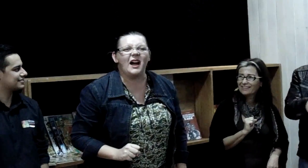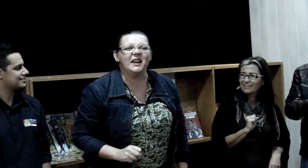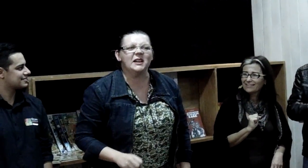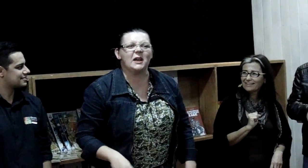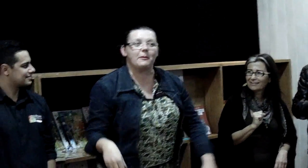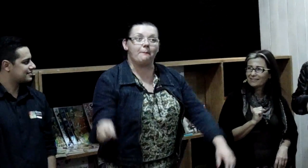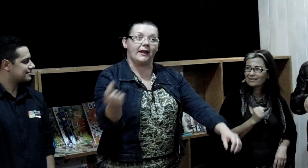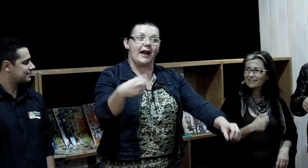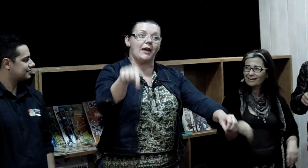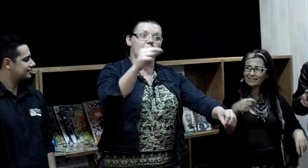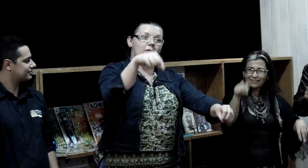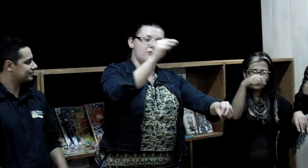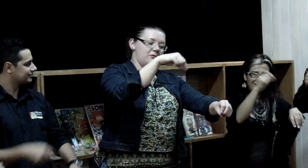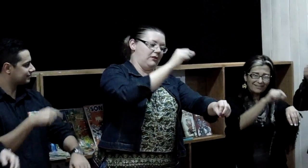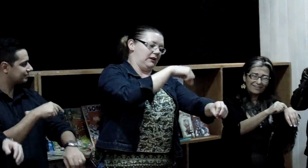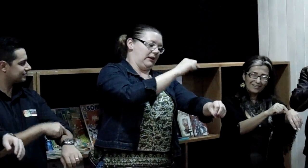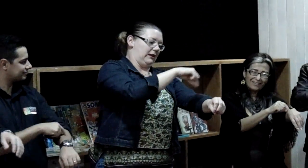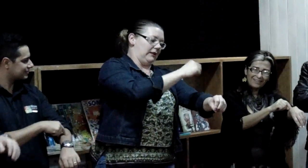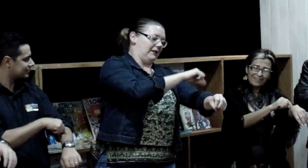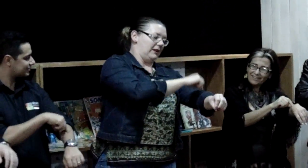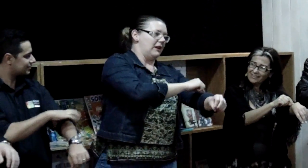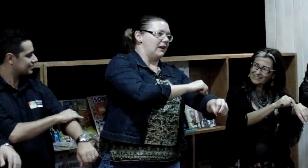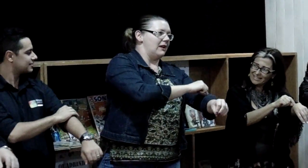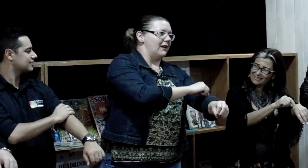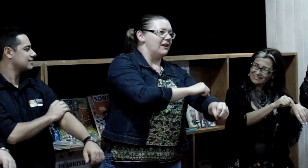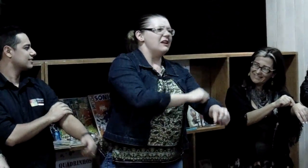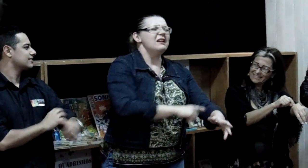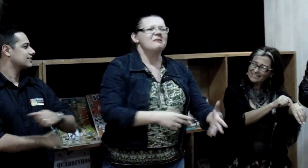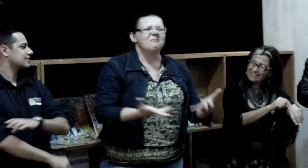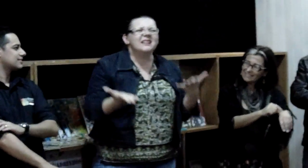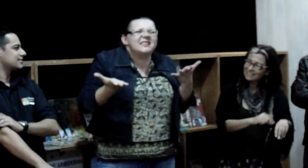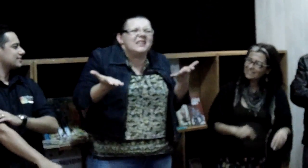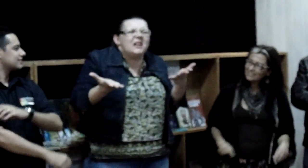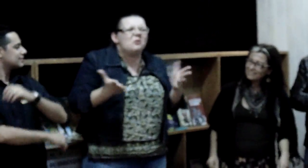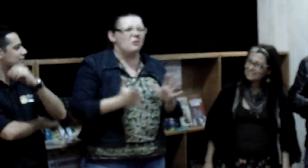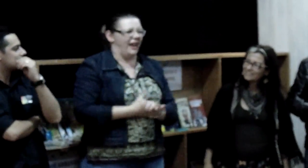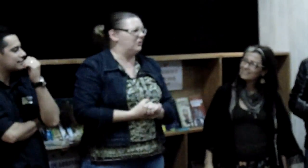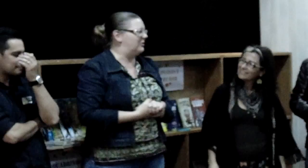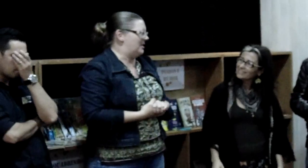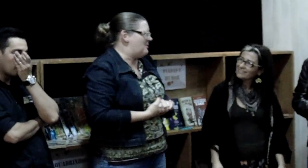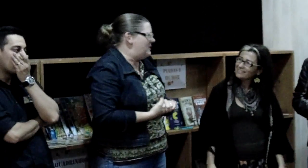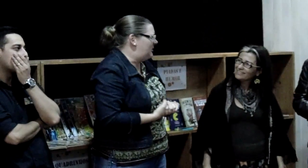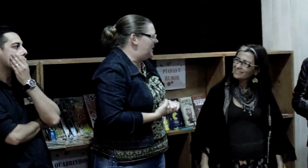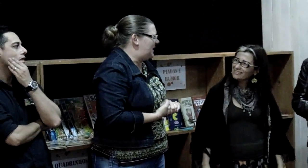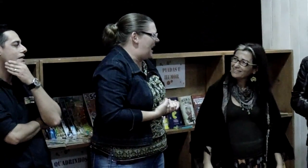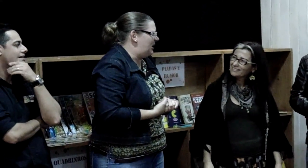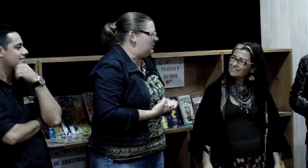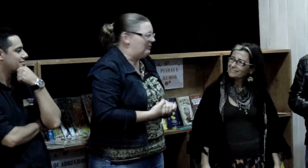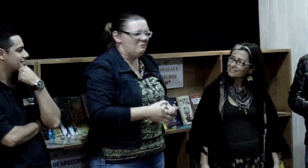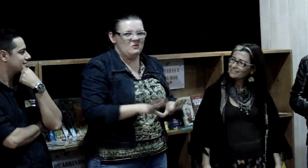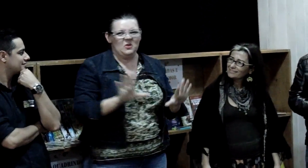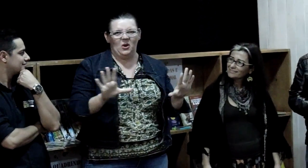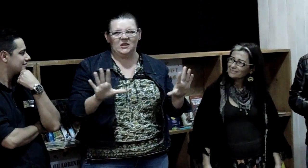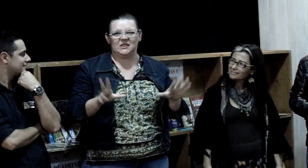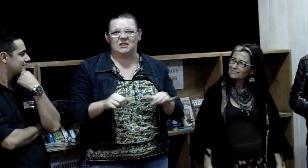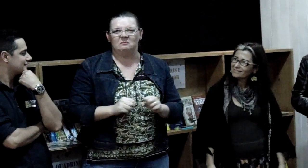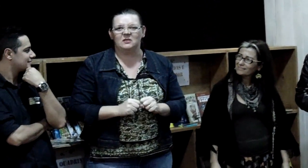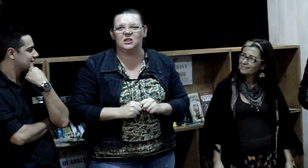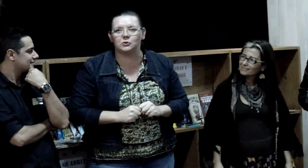a aranha pra pegar o... Ciceto, mas seria correto ter um ciceto, nossa, que